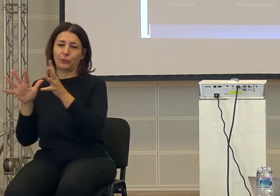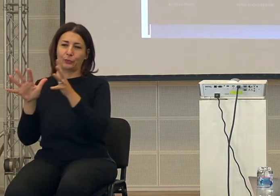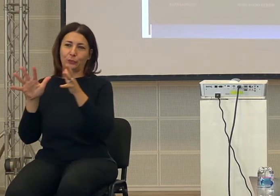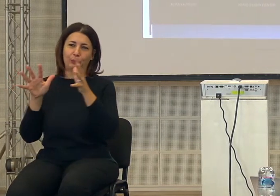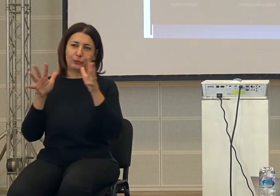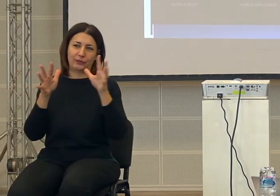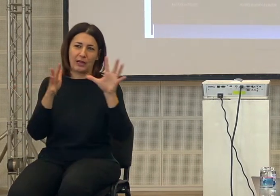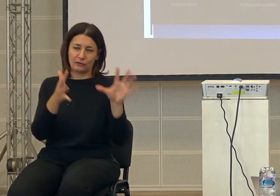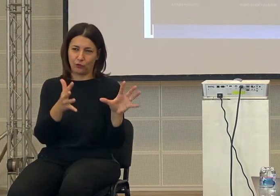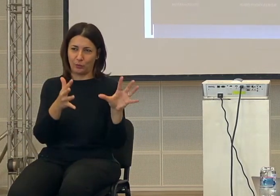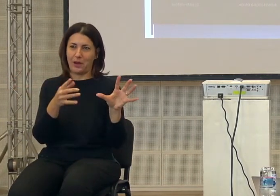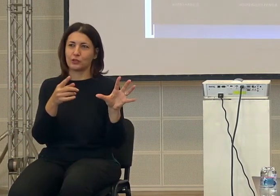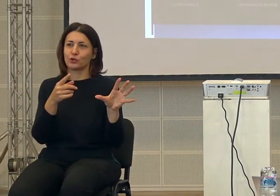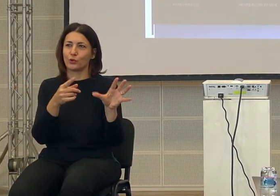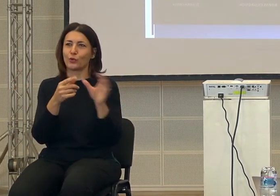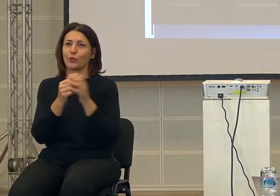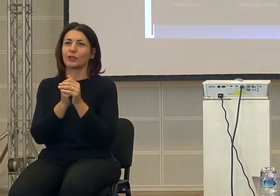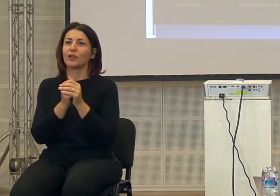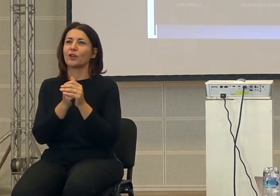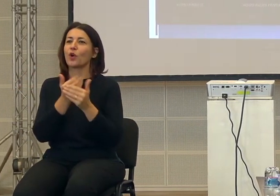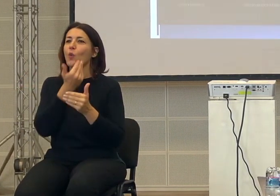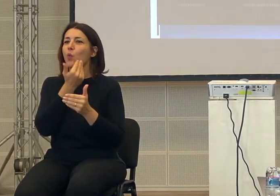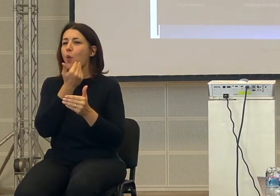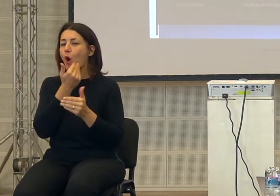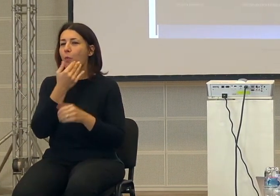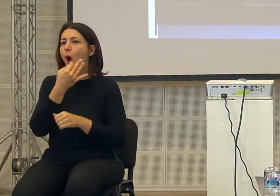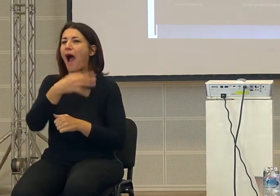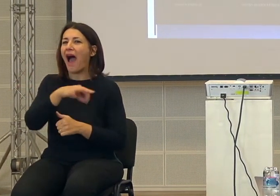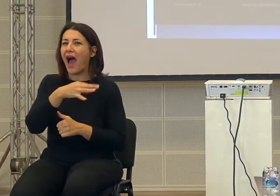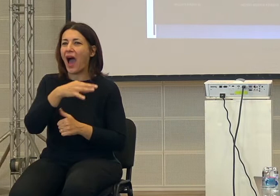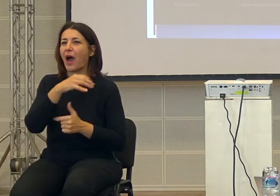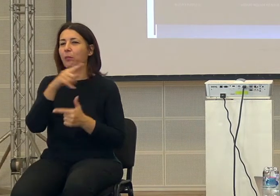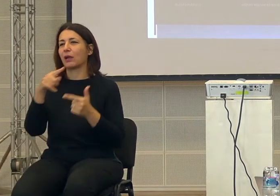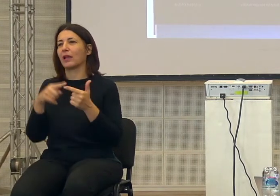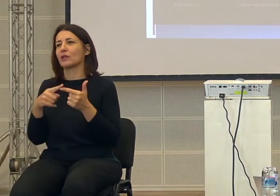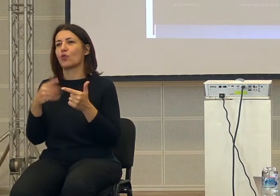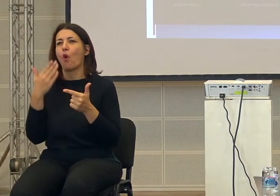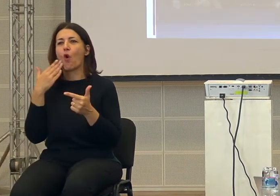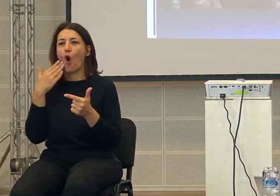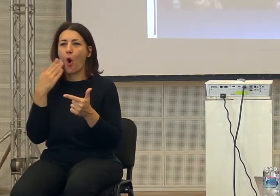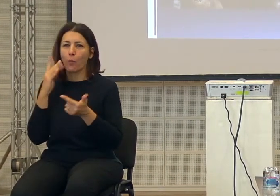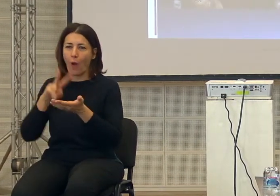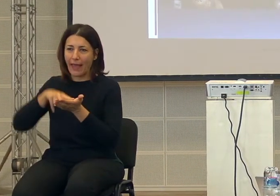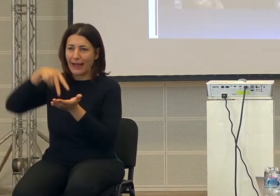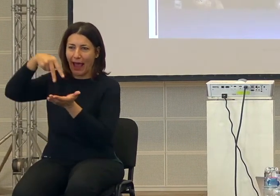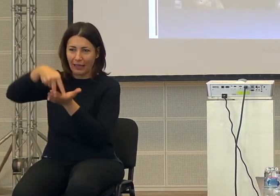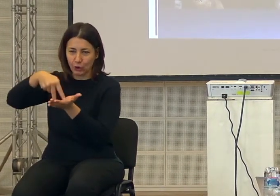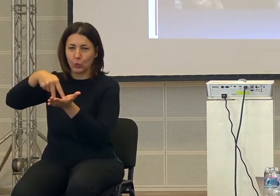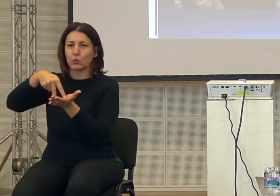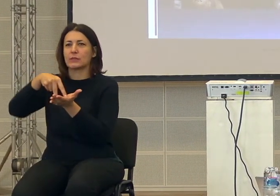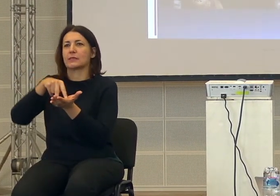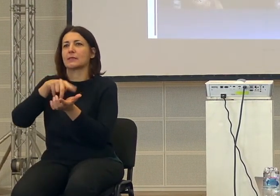abbiamo di nuovo l'Homo habilis, l'Homo rudolfensis, l'Homo erectus, e